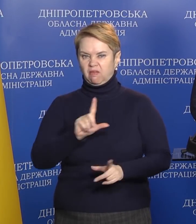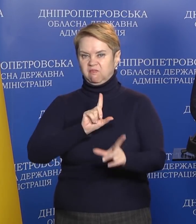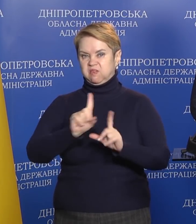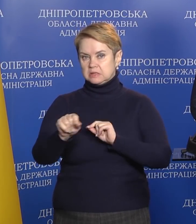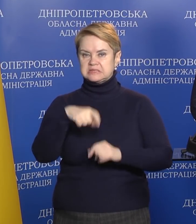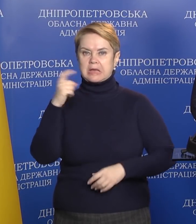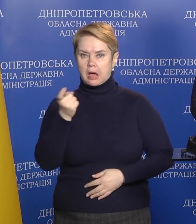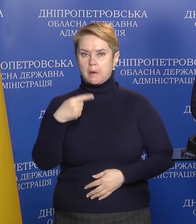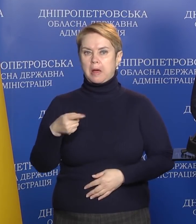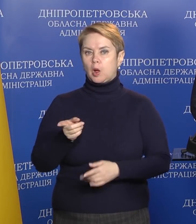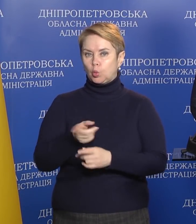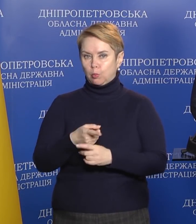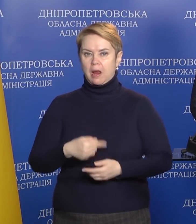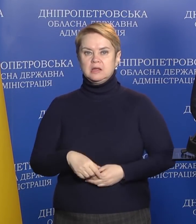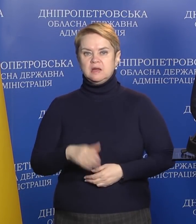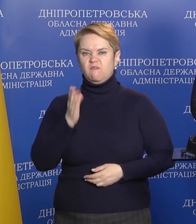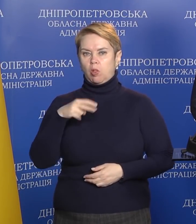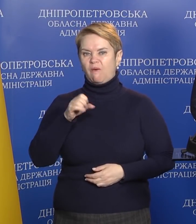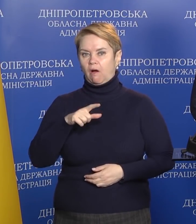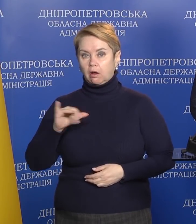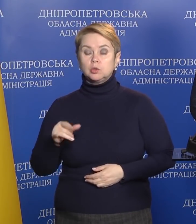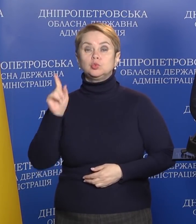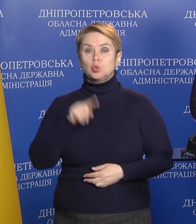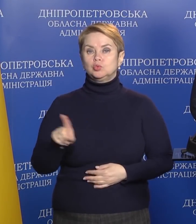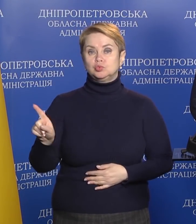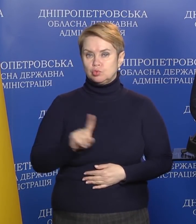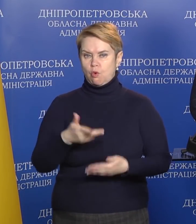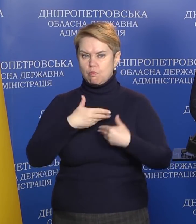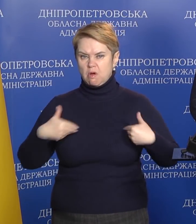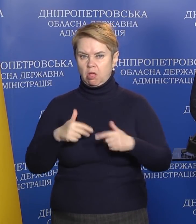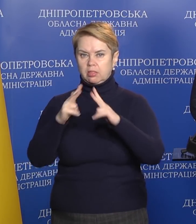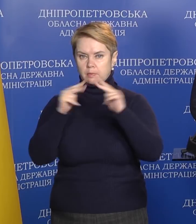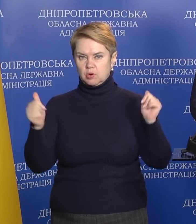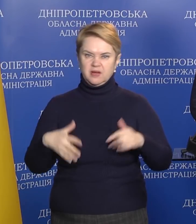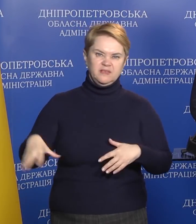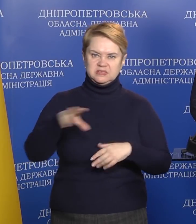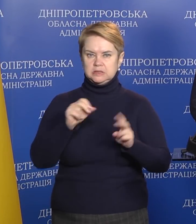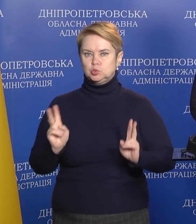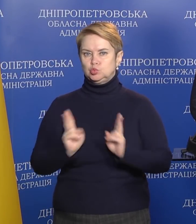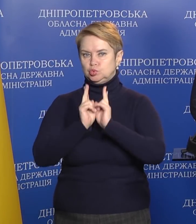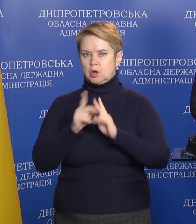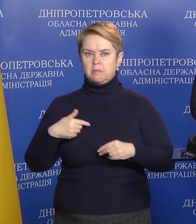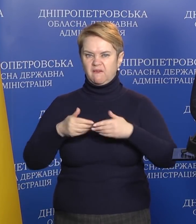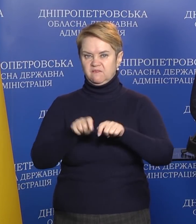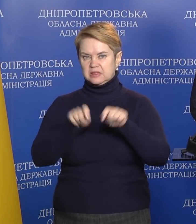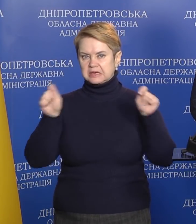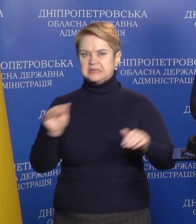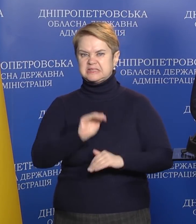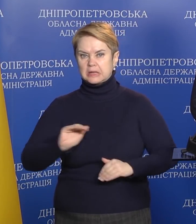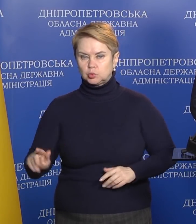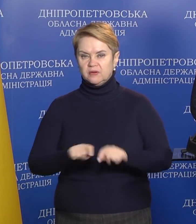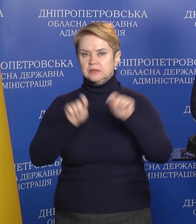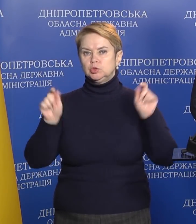виїхати з Харкова, Маріуполя, з Волновах і тощо. Ми, як Дніпропетровщина, всіх зустрічаємо. Ми відкрили садочки,